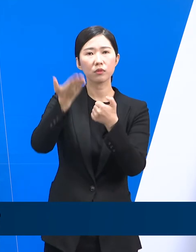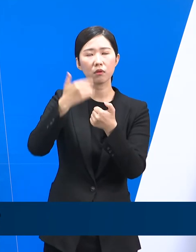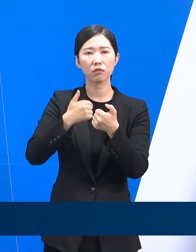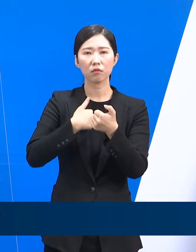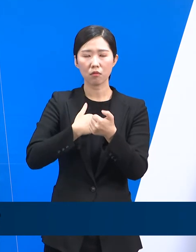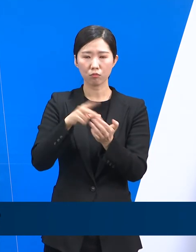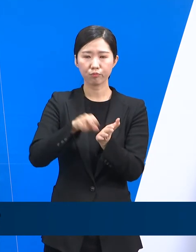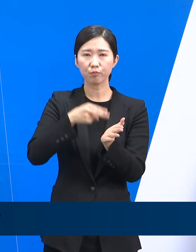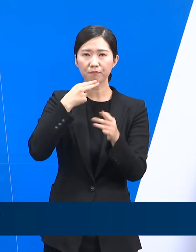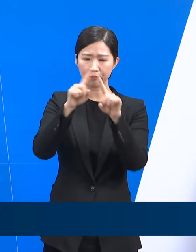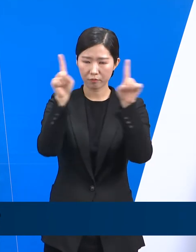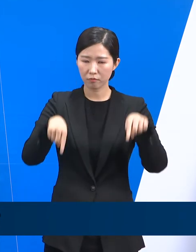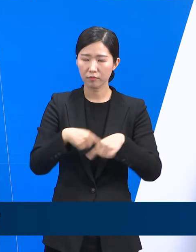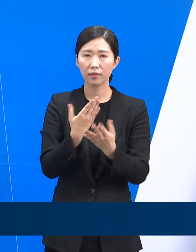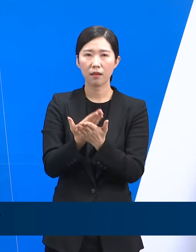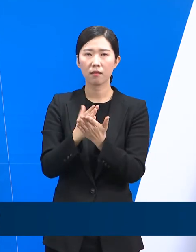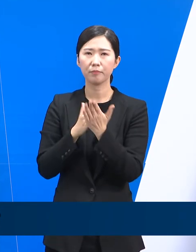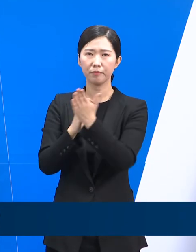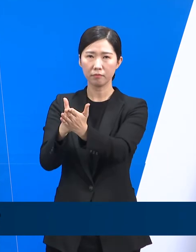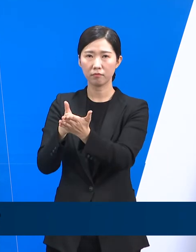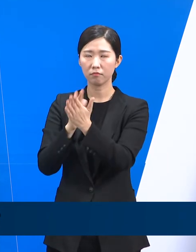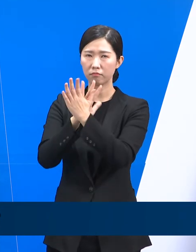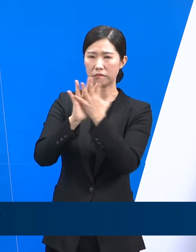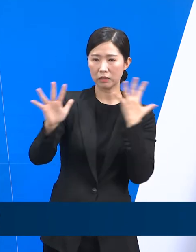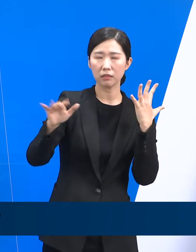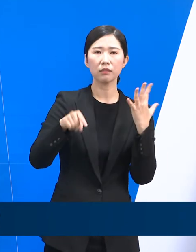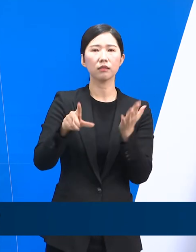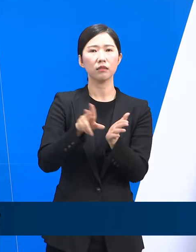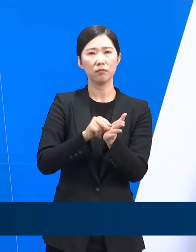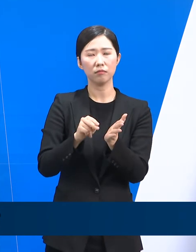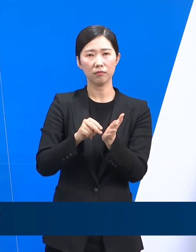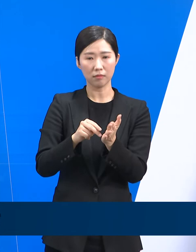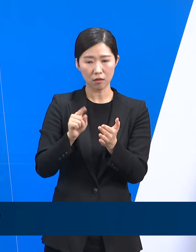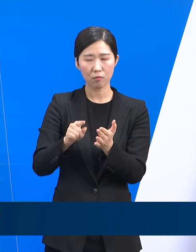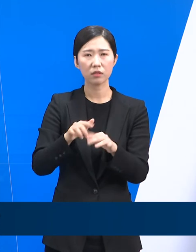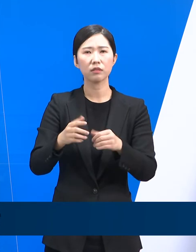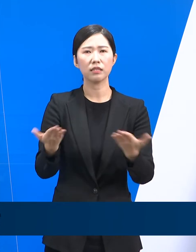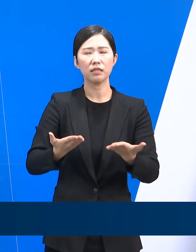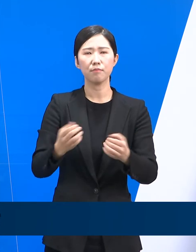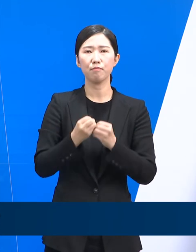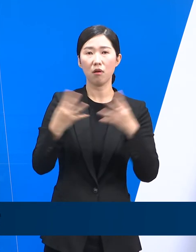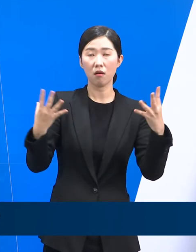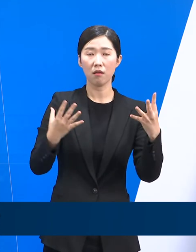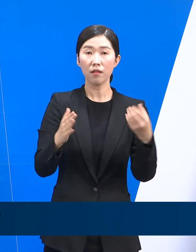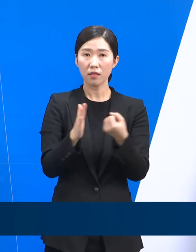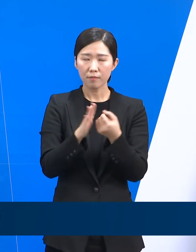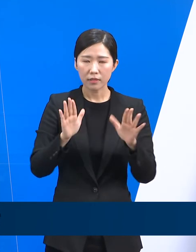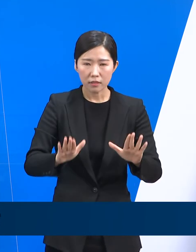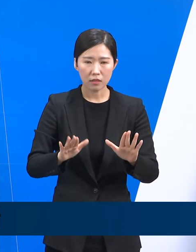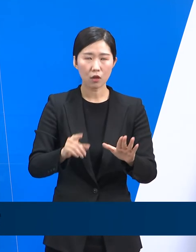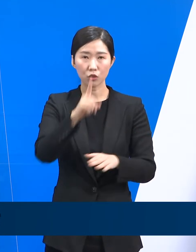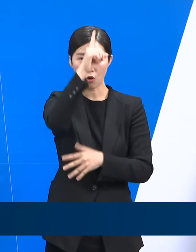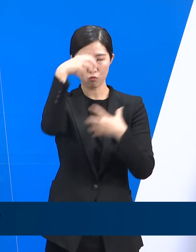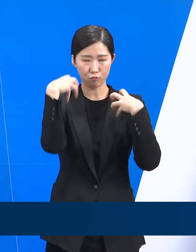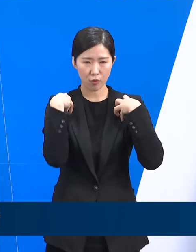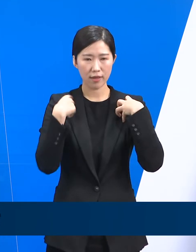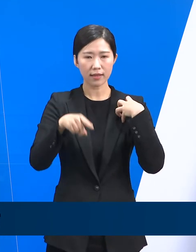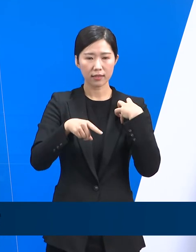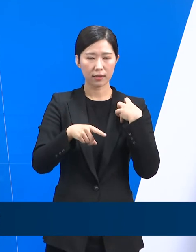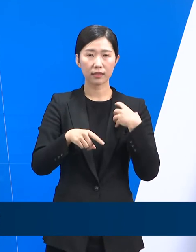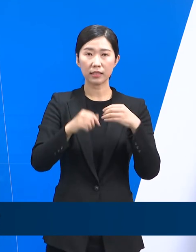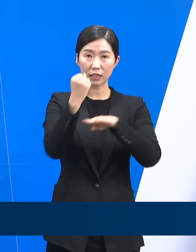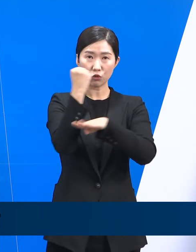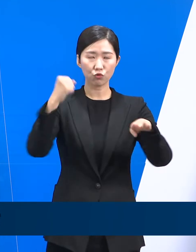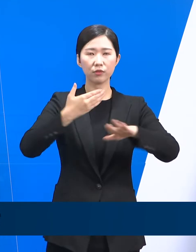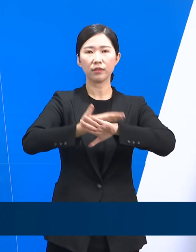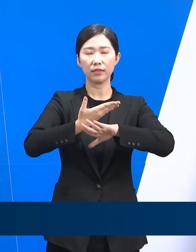가중되는 사항이었습니다. 또한 최근 법원 결정에 의해 일부 연령과 지역별로 방역해수 적용 여부가 달라짐에 따라 현장에서